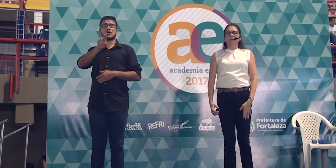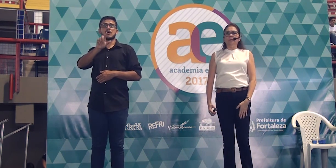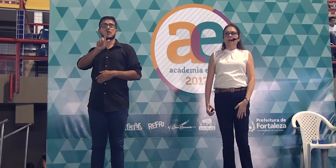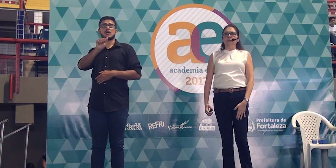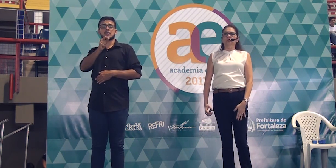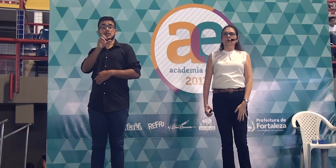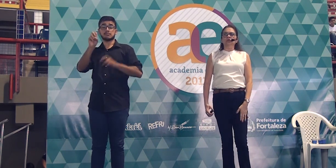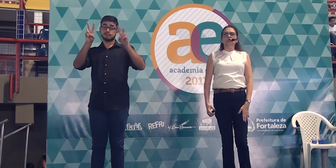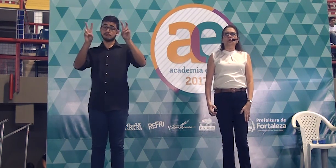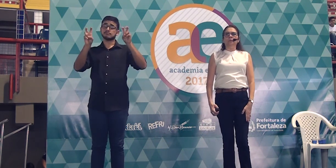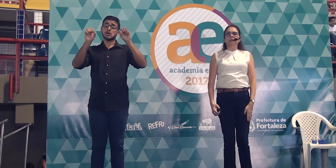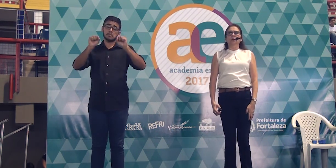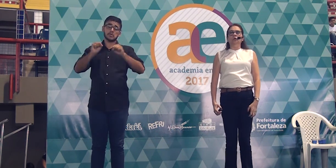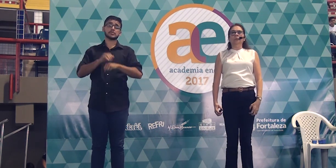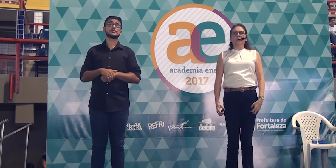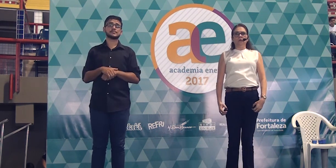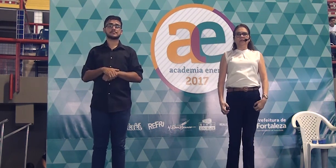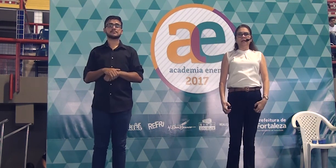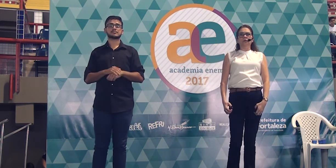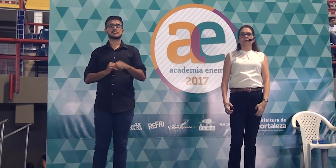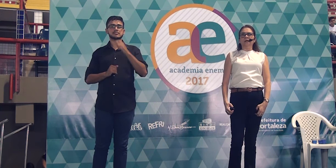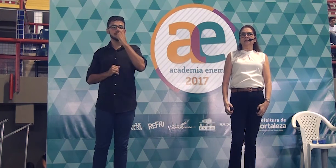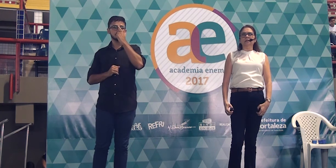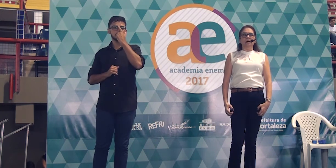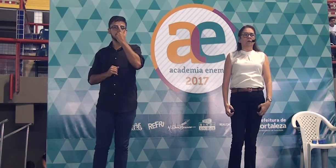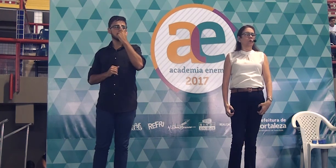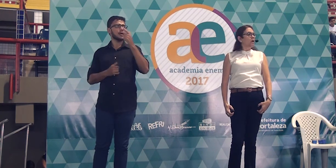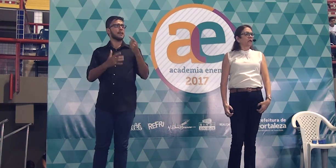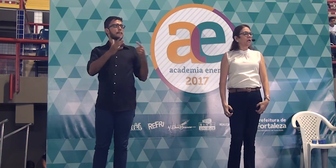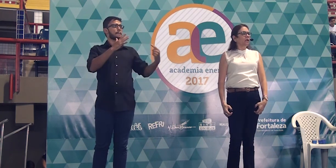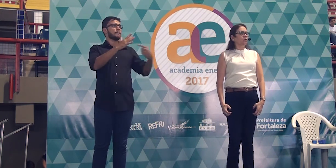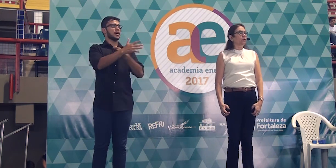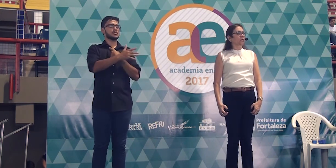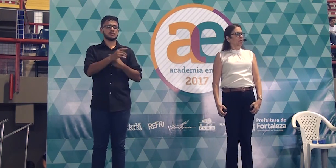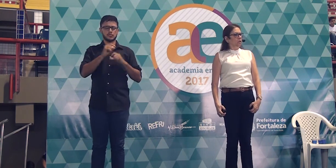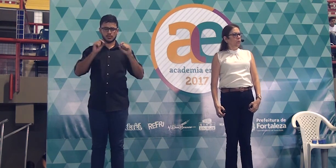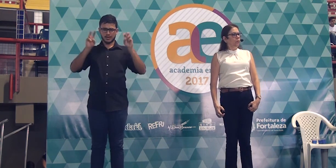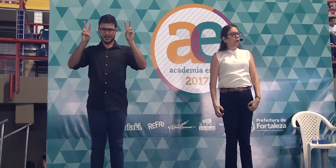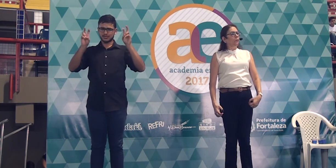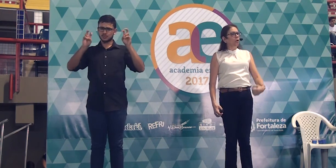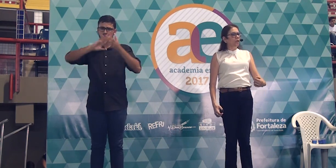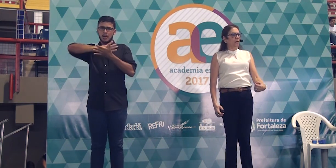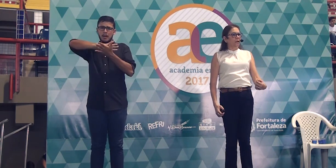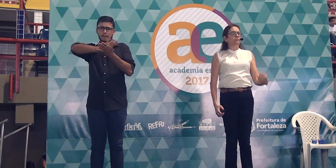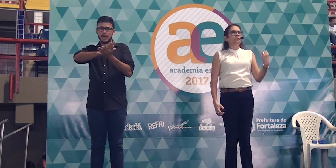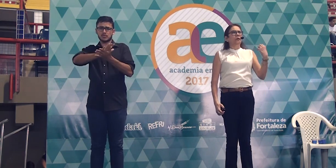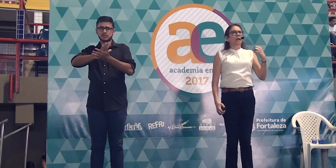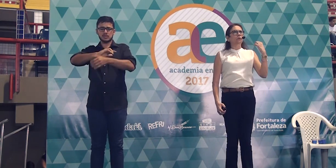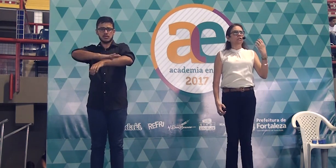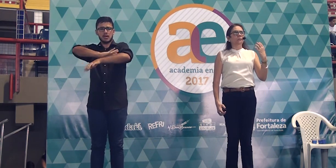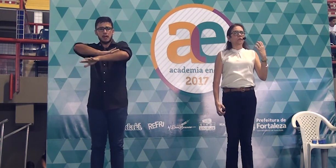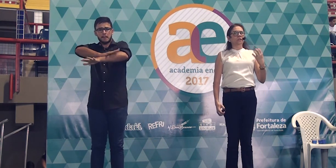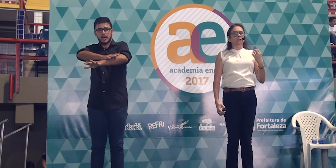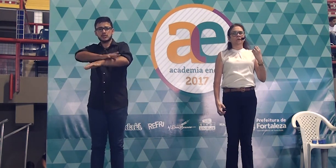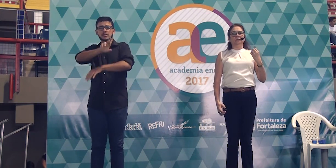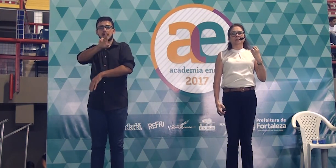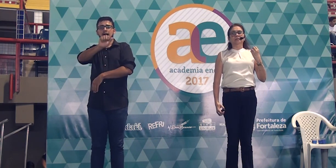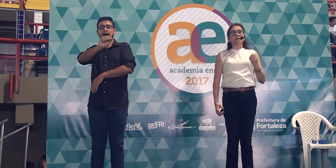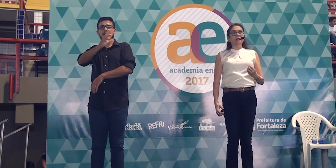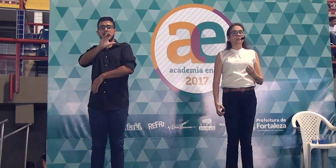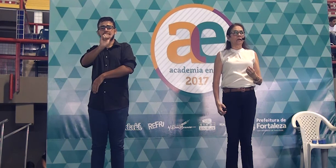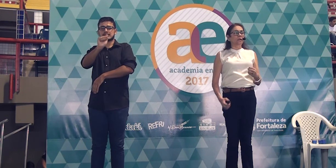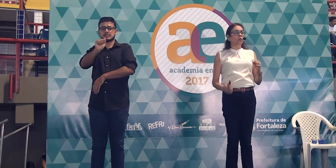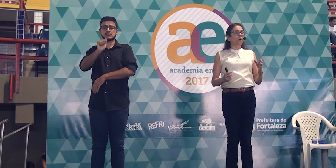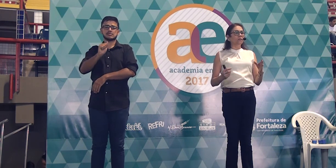Alguém me perguntou sobre o preconceito racial. Creio que não. Por quê? É muito importante que